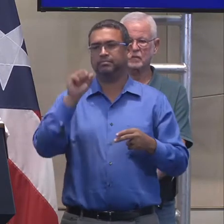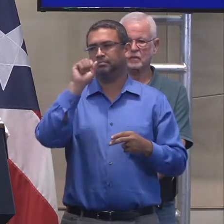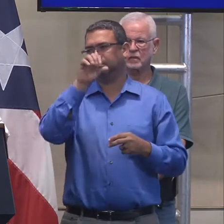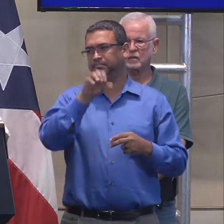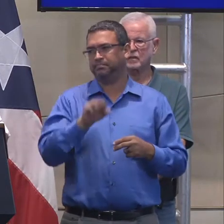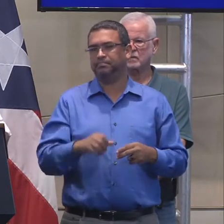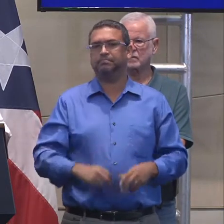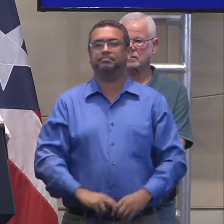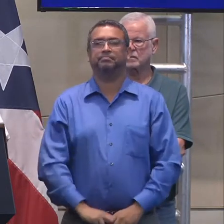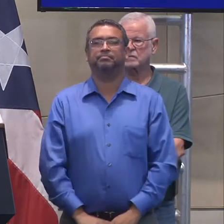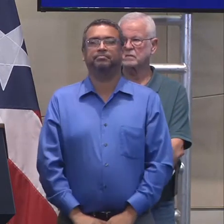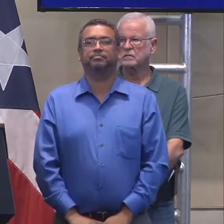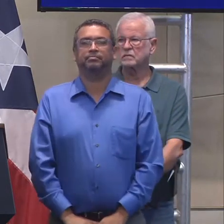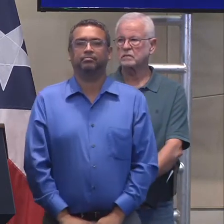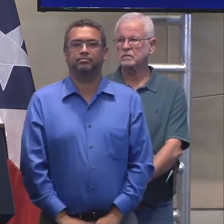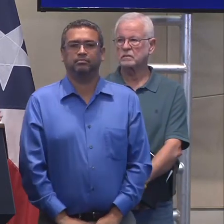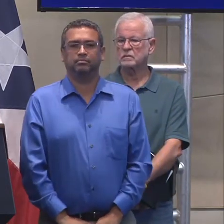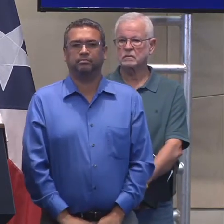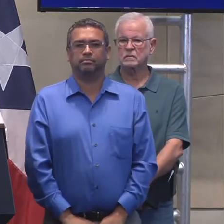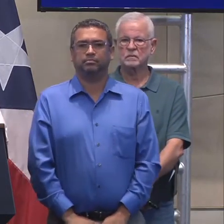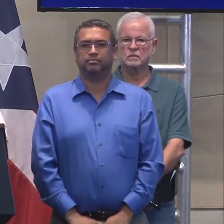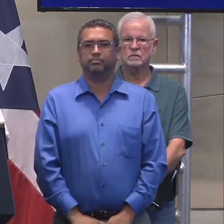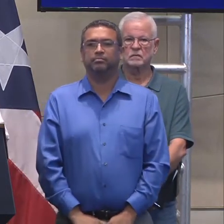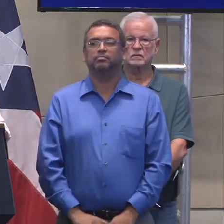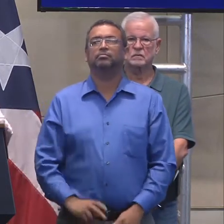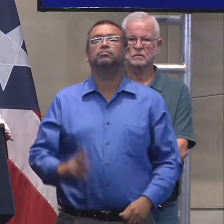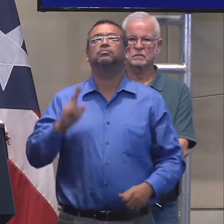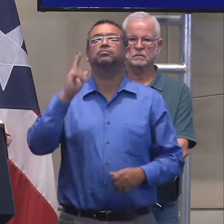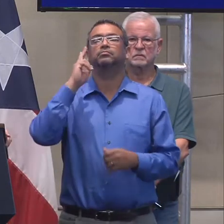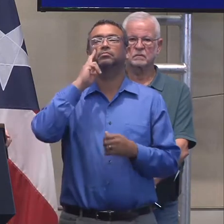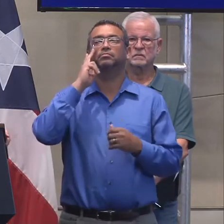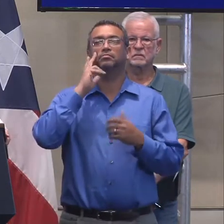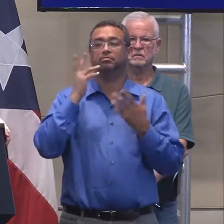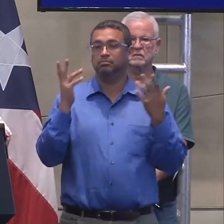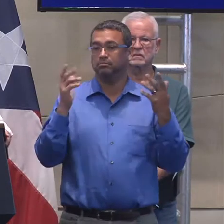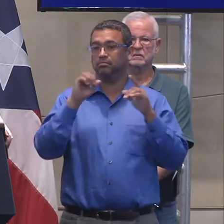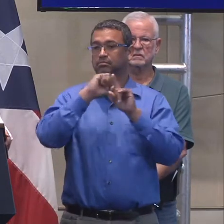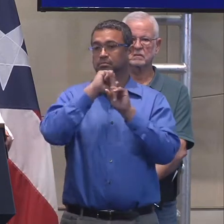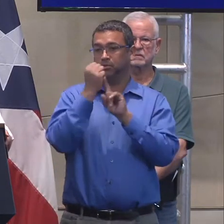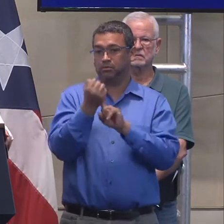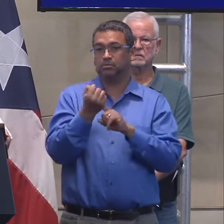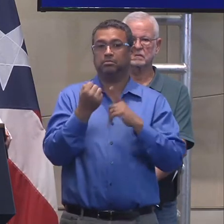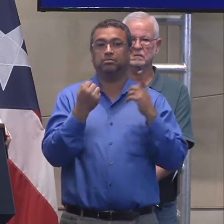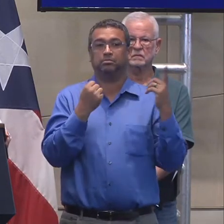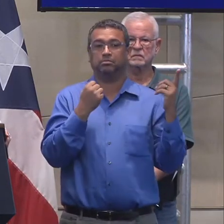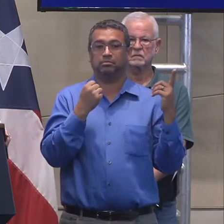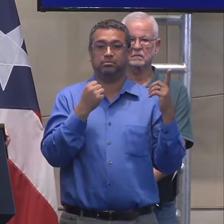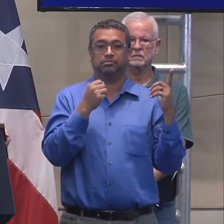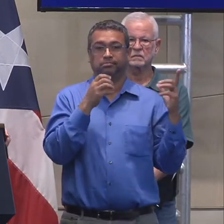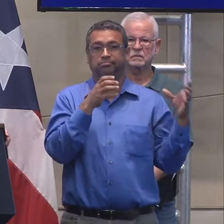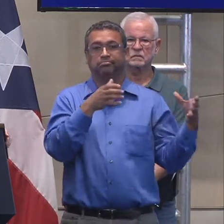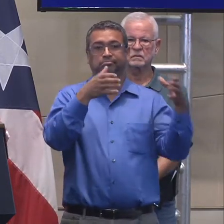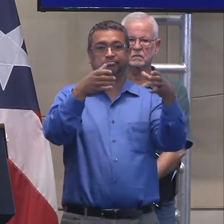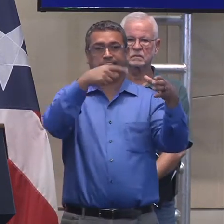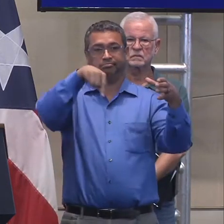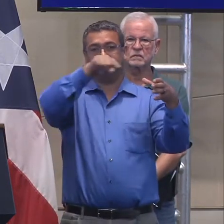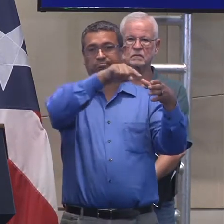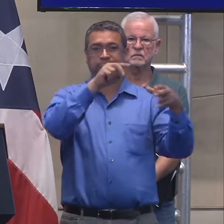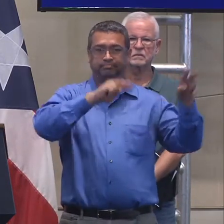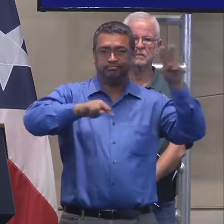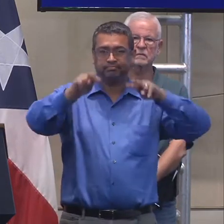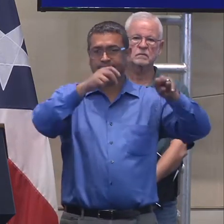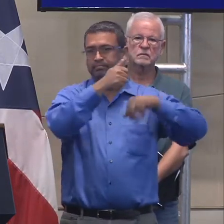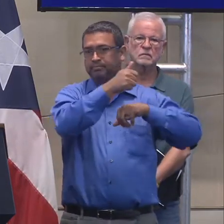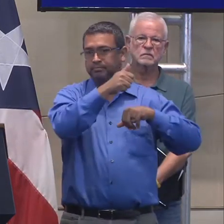para ver la situación en Puerto Rico, para poder hacer su juicio. Y para entonces